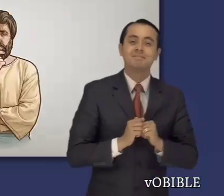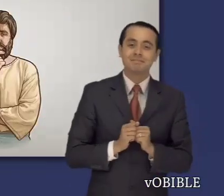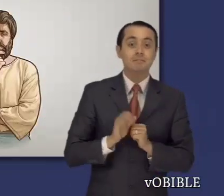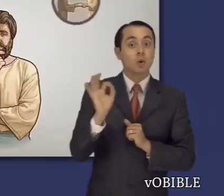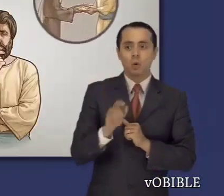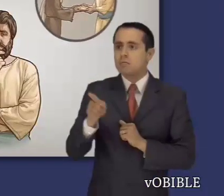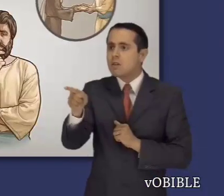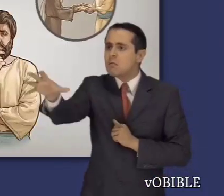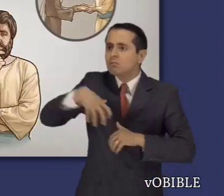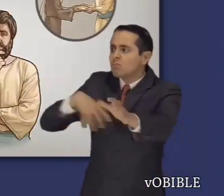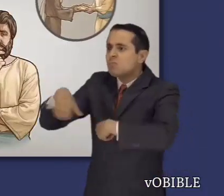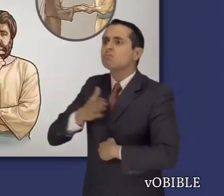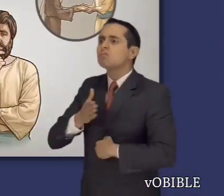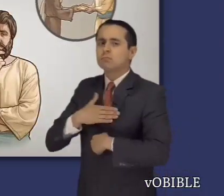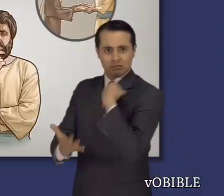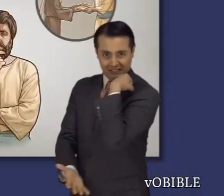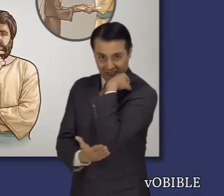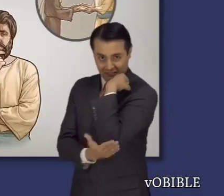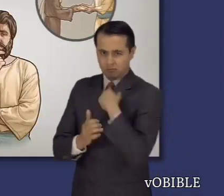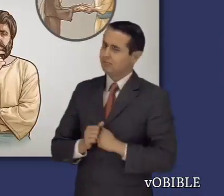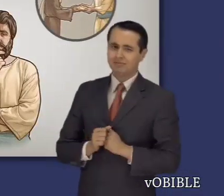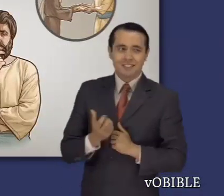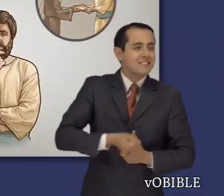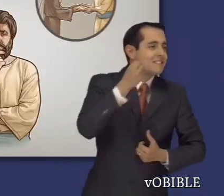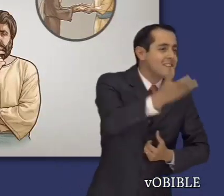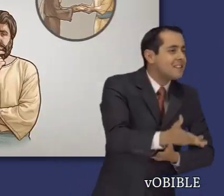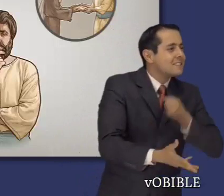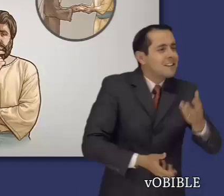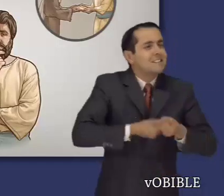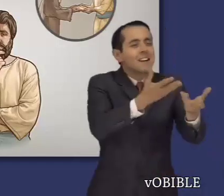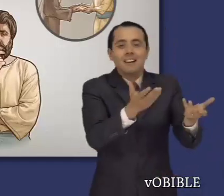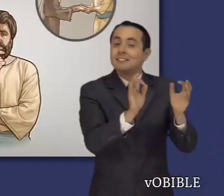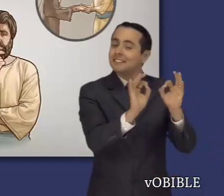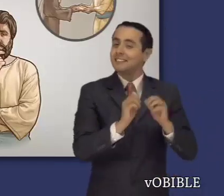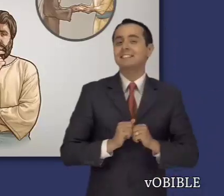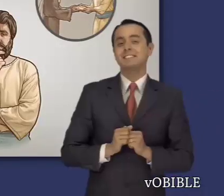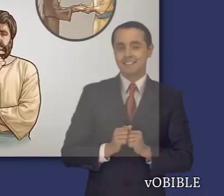egoísmo con la generosidad. Estos breves paralelismos son prácticos y fáciles de entender.